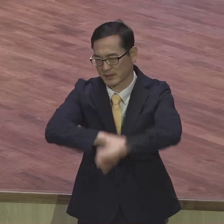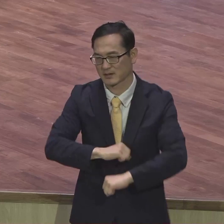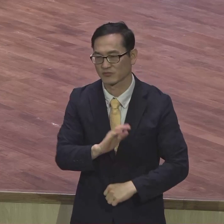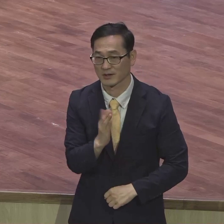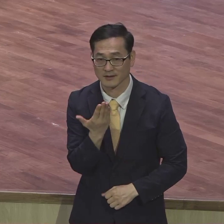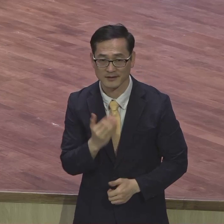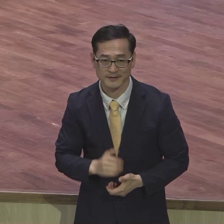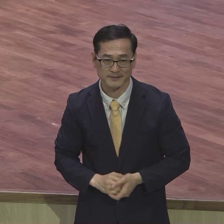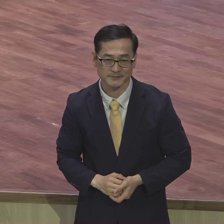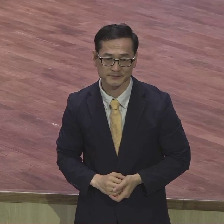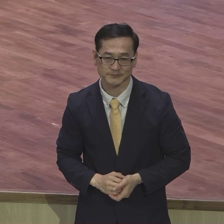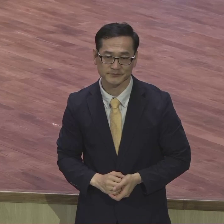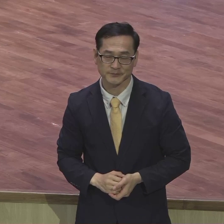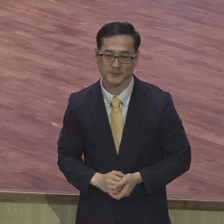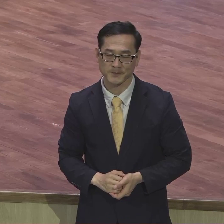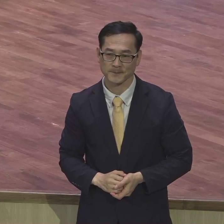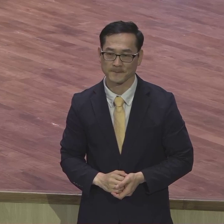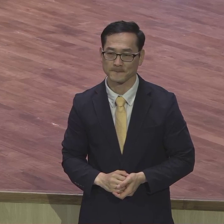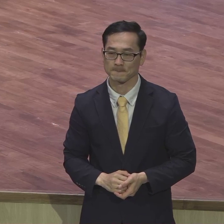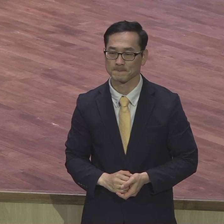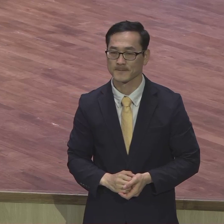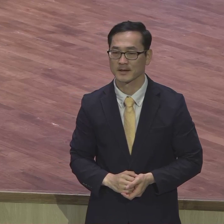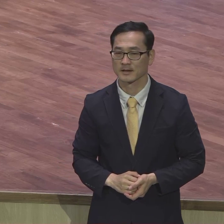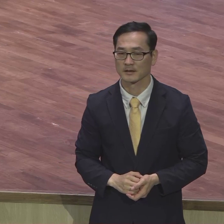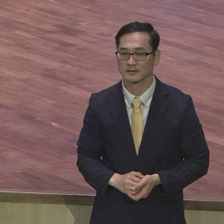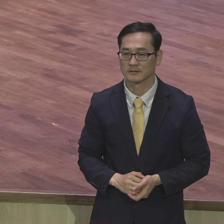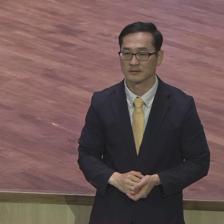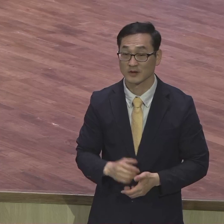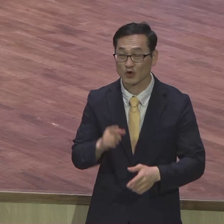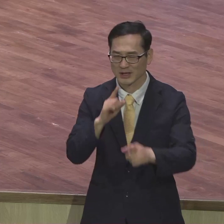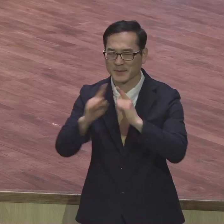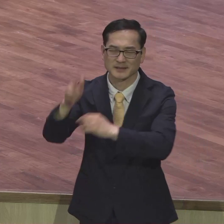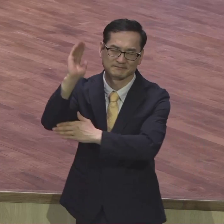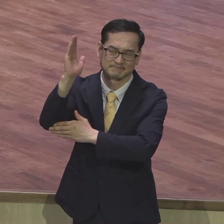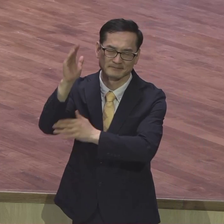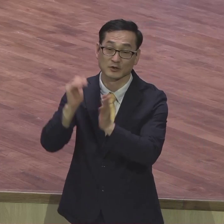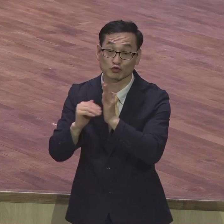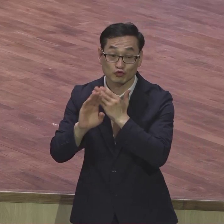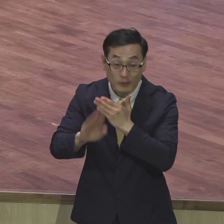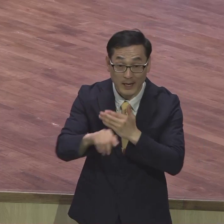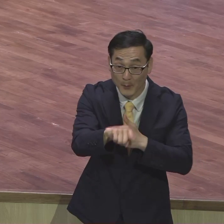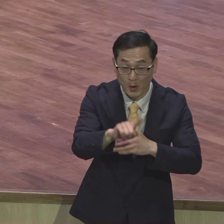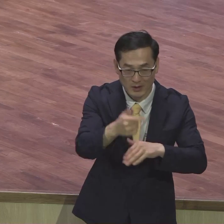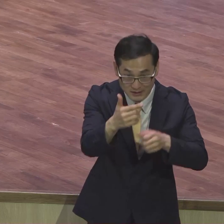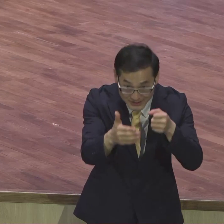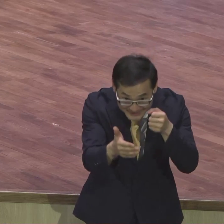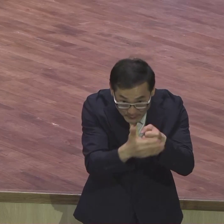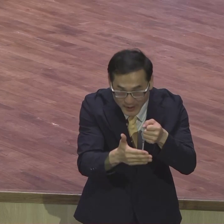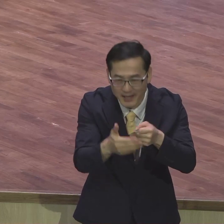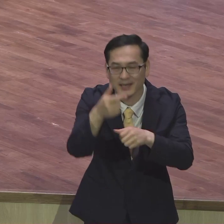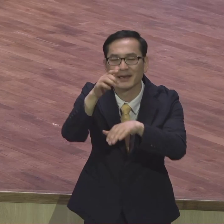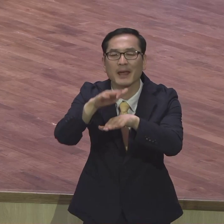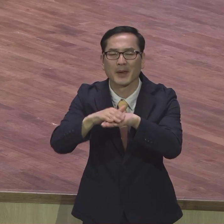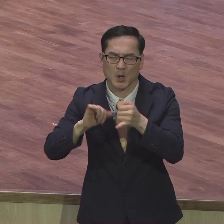엄청난 메시지 하고 나서 그러므로 이제는 예배 성공해라 그래서 너희 몸을